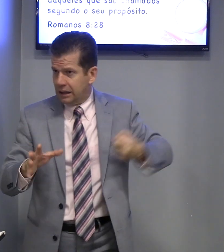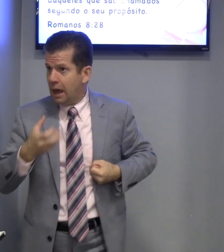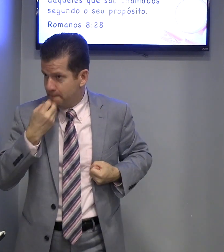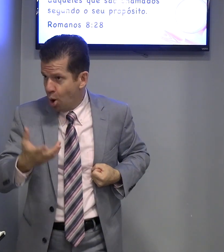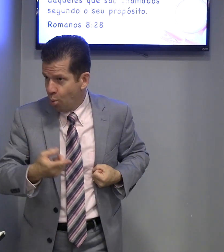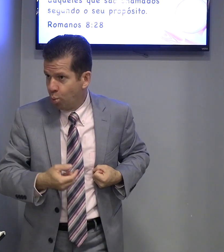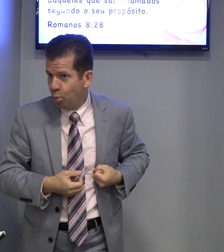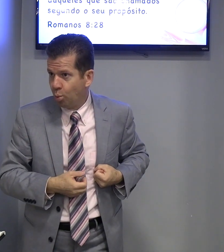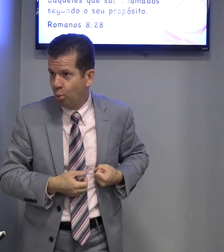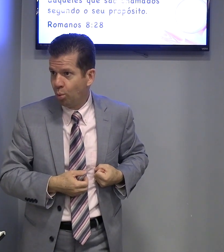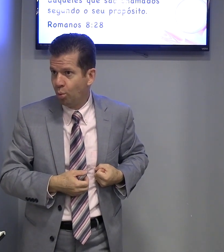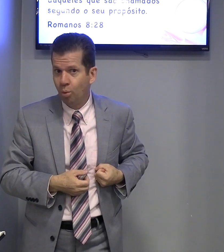Bom...